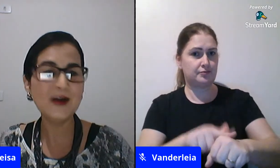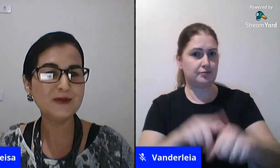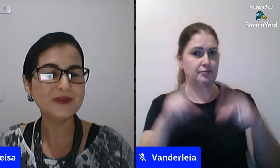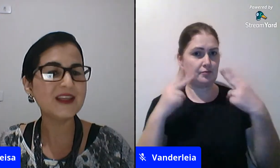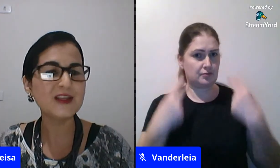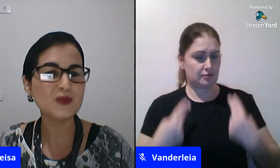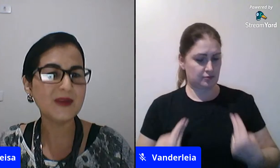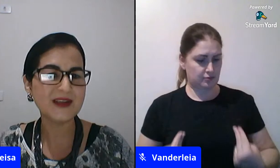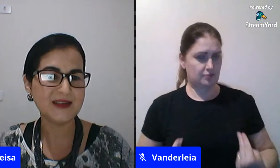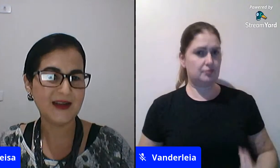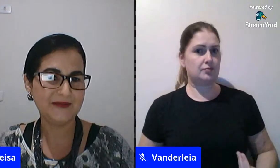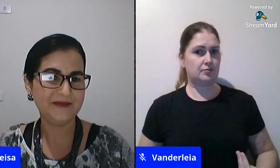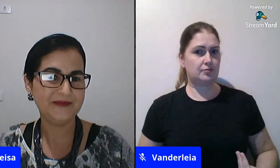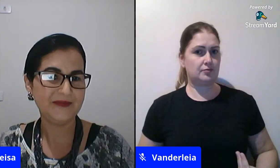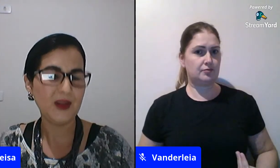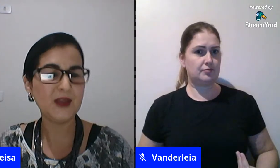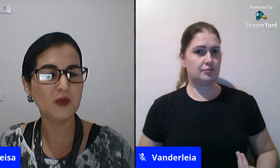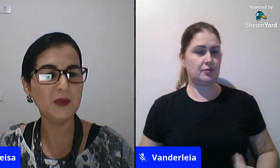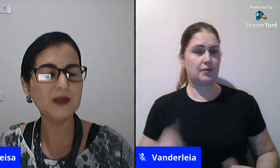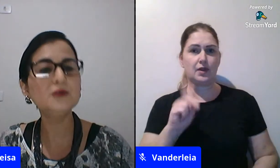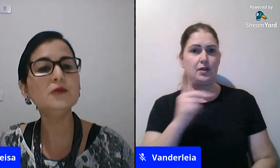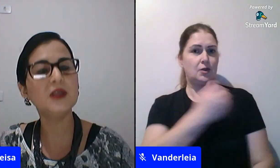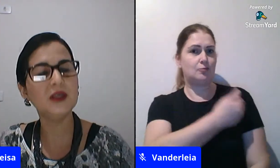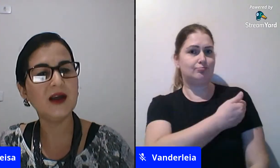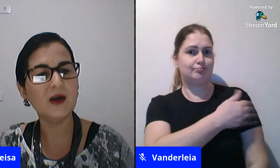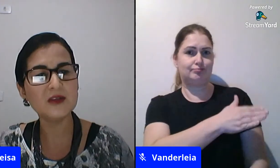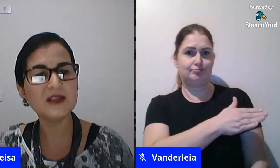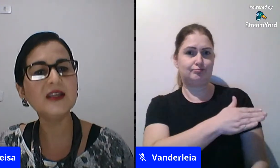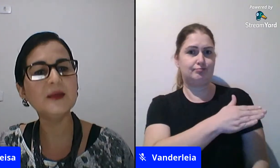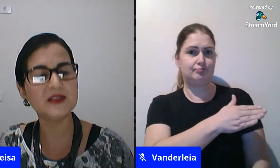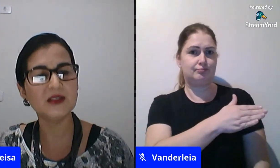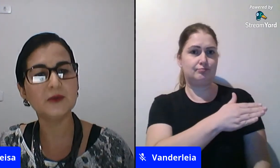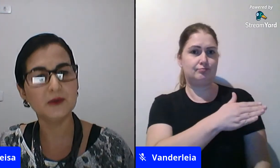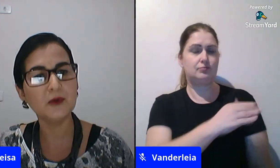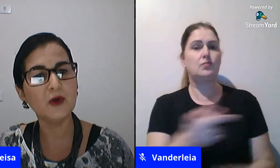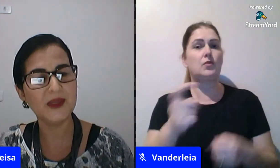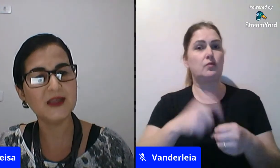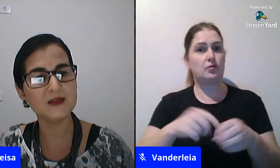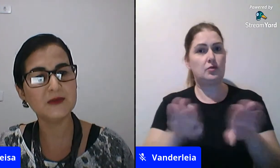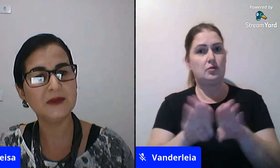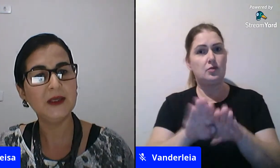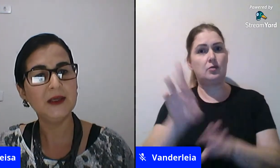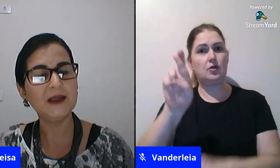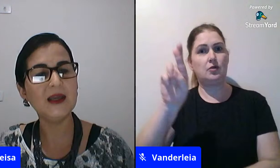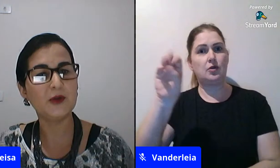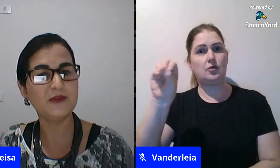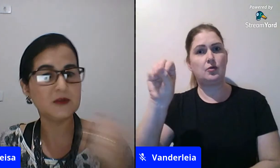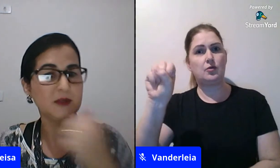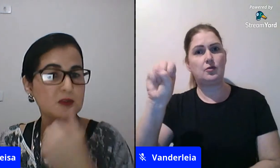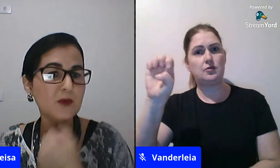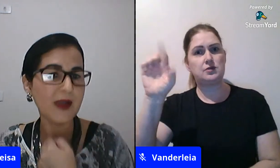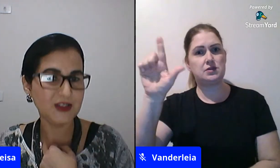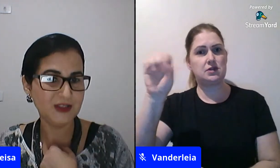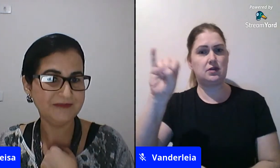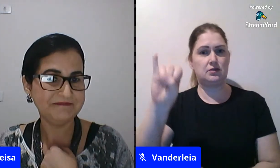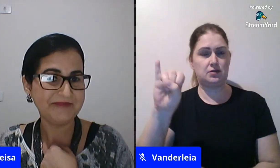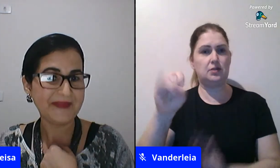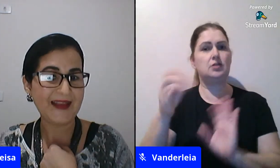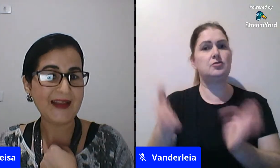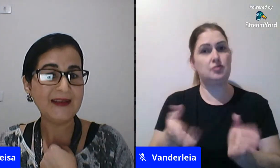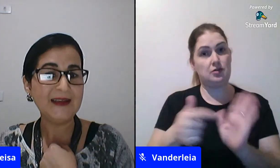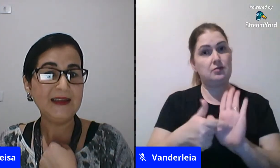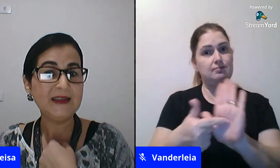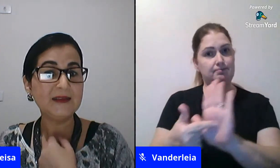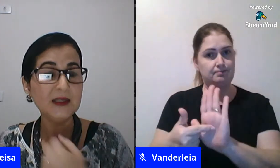e não desumanizar. Retomando o que a Roseli apresentou no começo, e a professora Suédina,